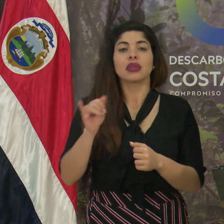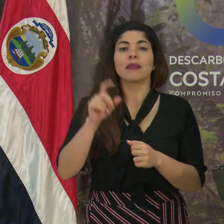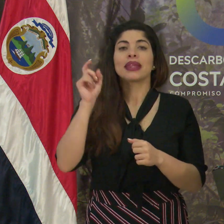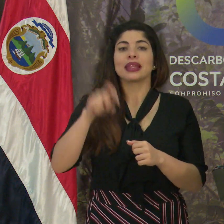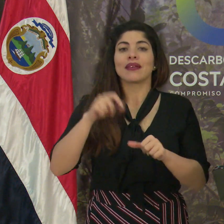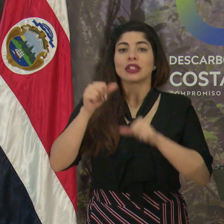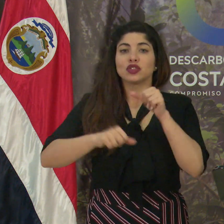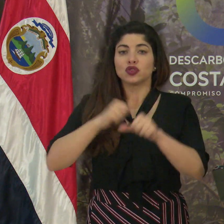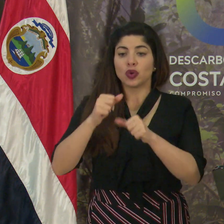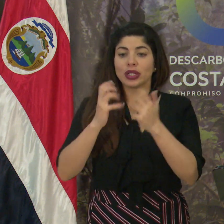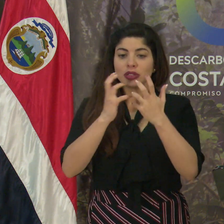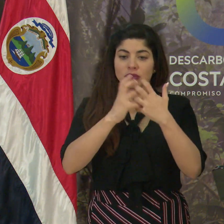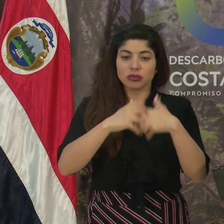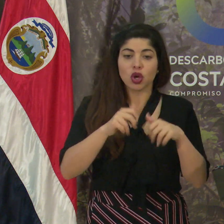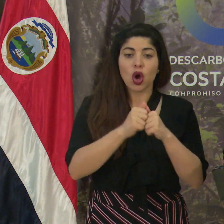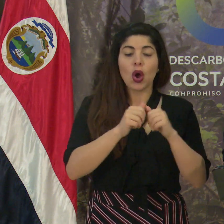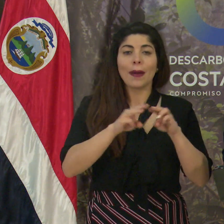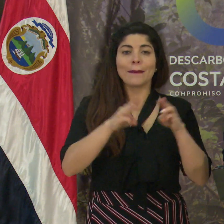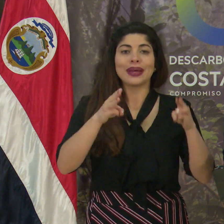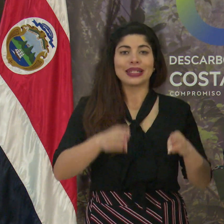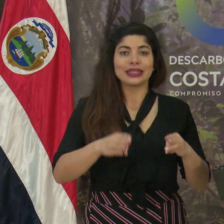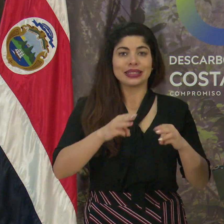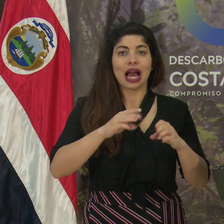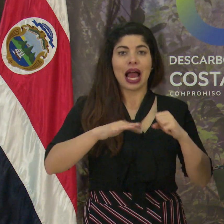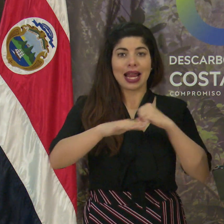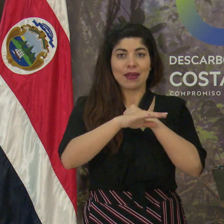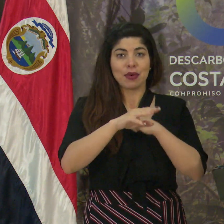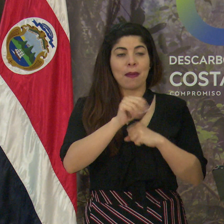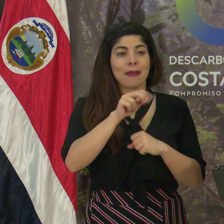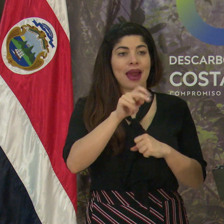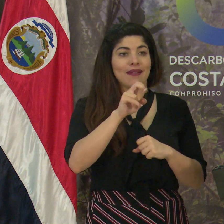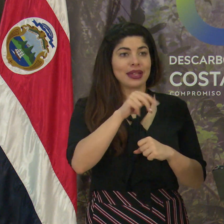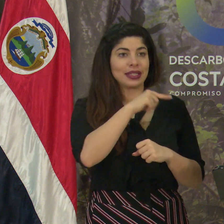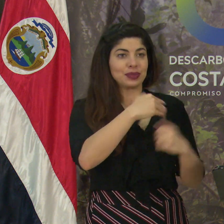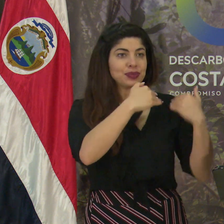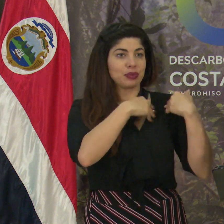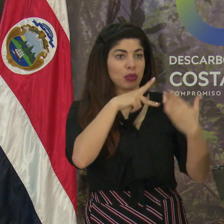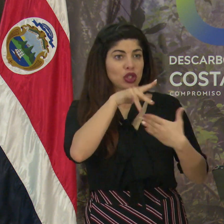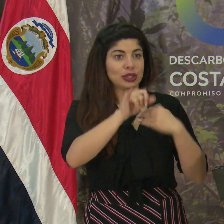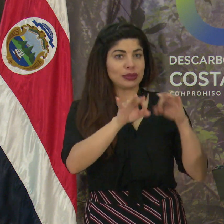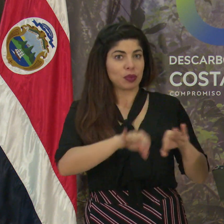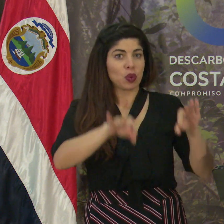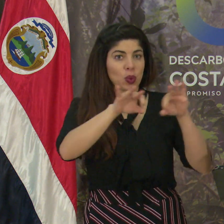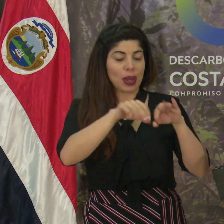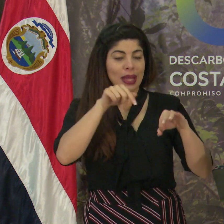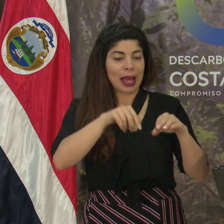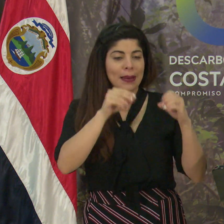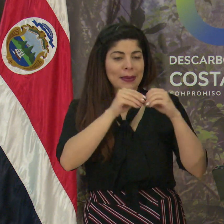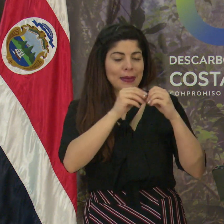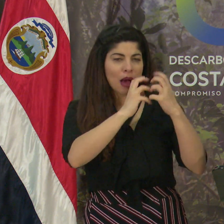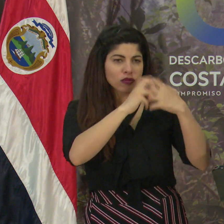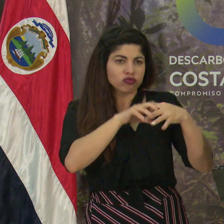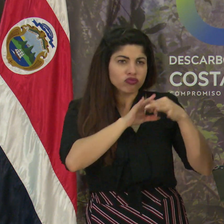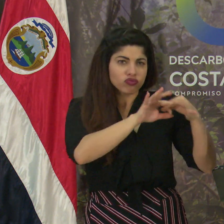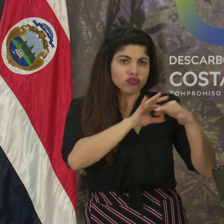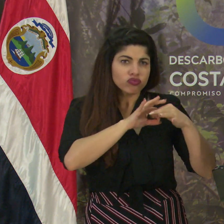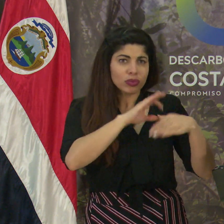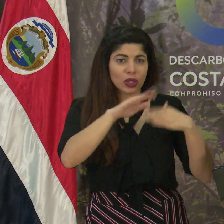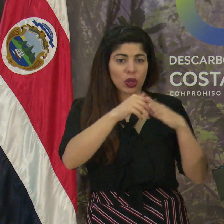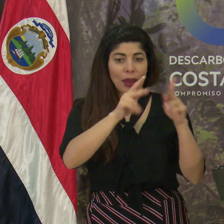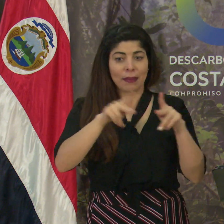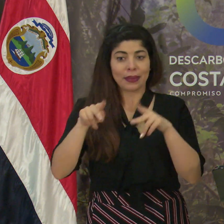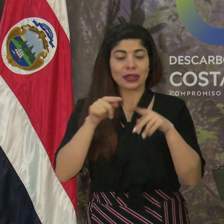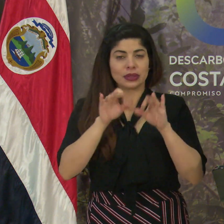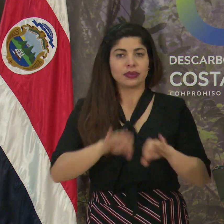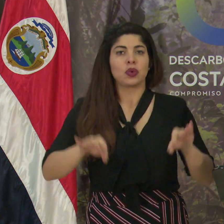alinear esfuerzos con la Mesa Caribe, con Don Marvin, que está dirigiendo este proyecto tan importante. Acá la articulación de todos los actores